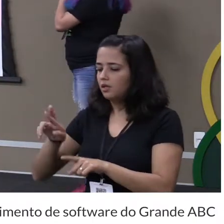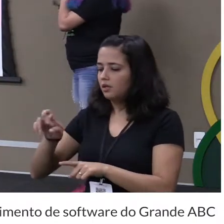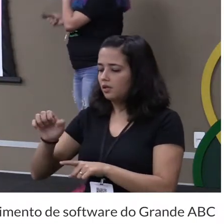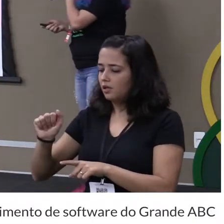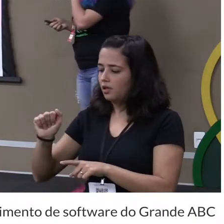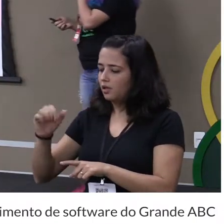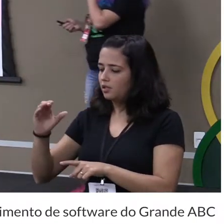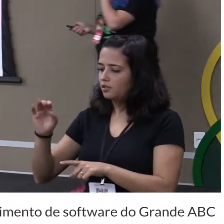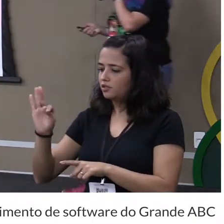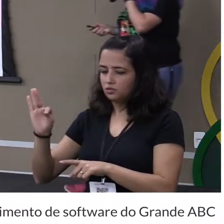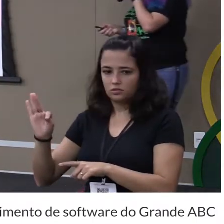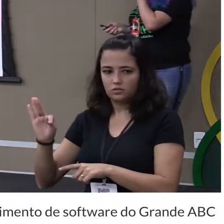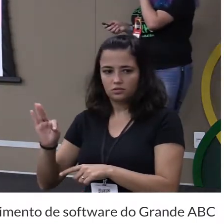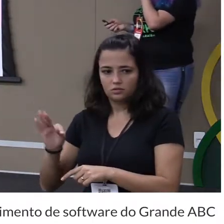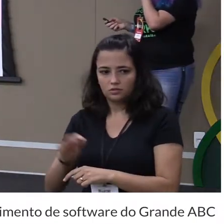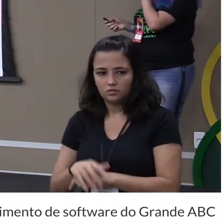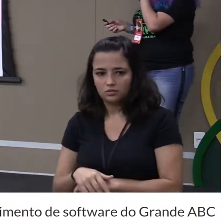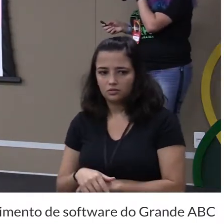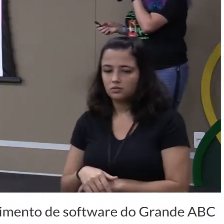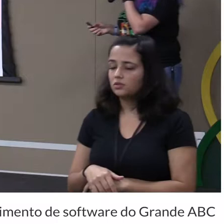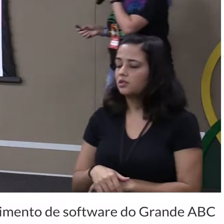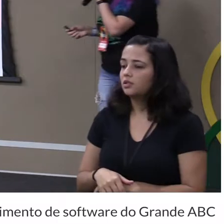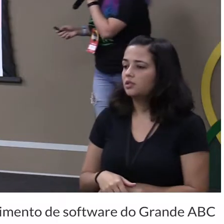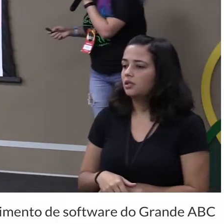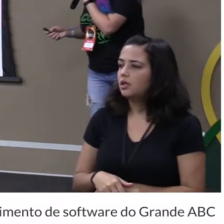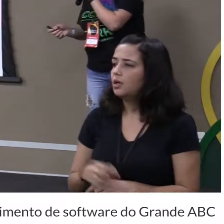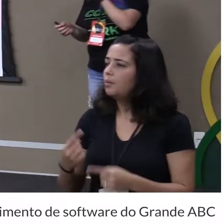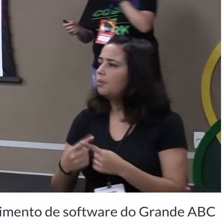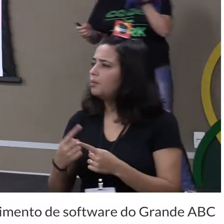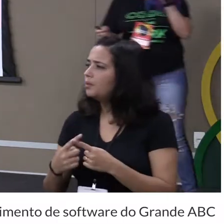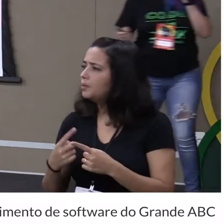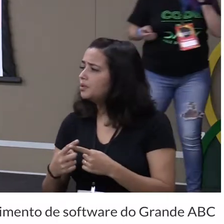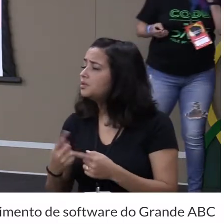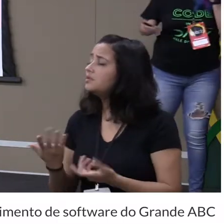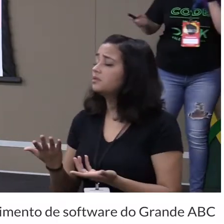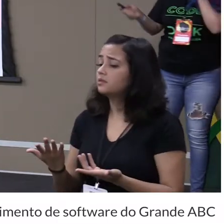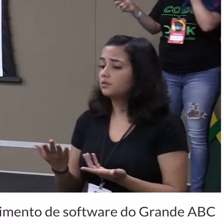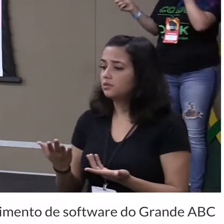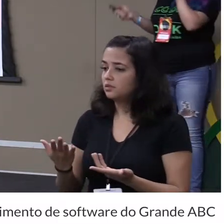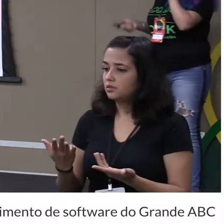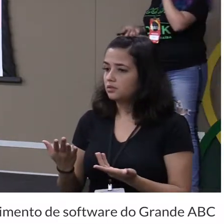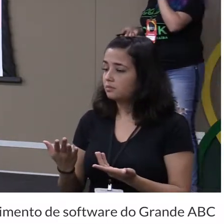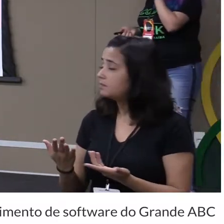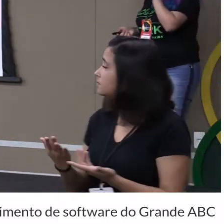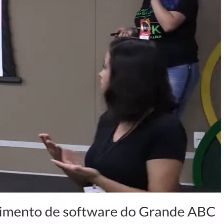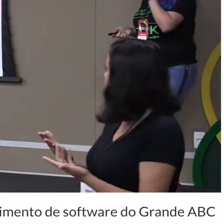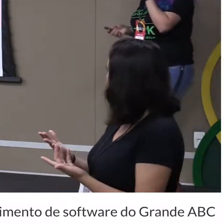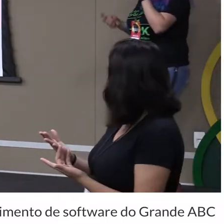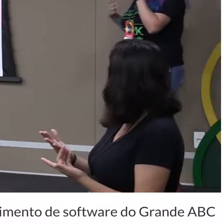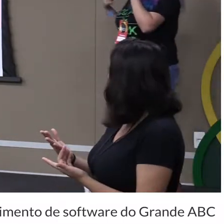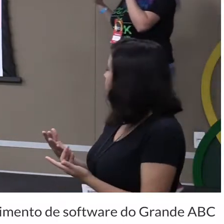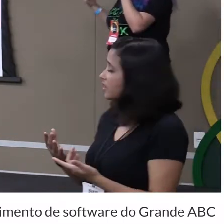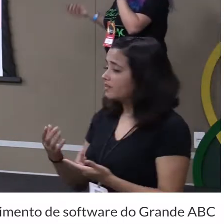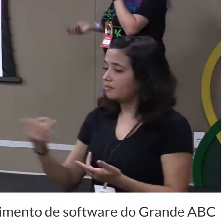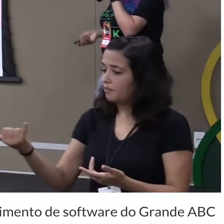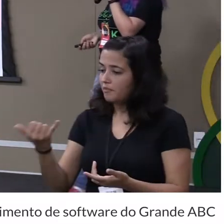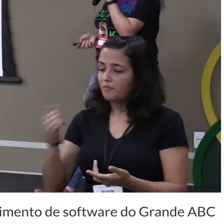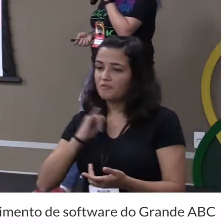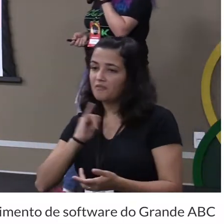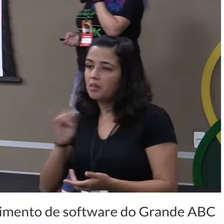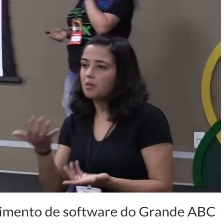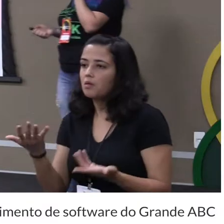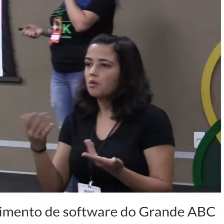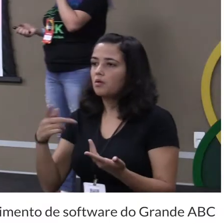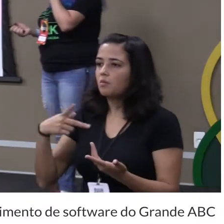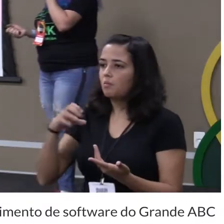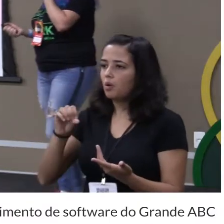e por que que tá safe tá safe e por que que você está me falando do Polymer